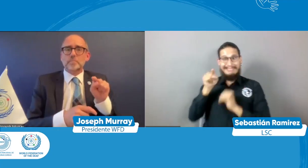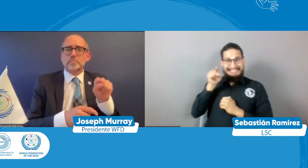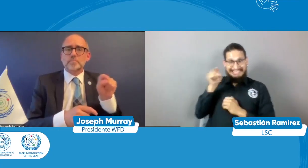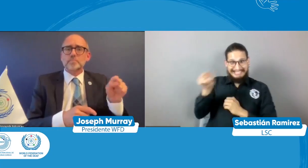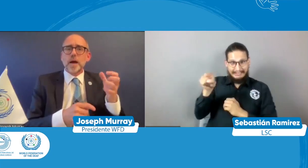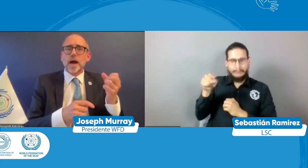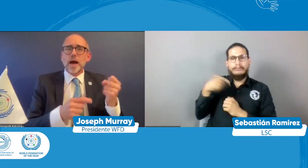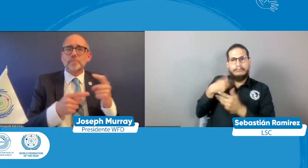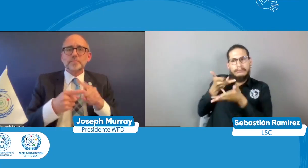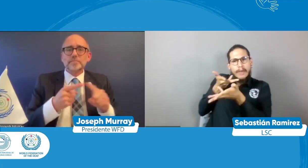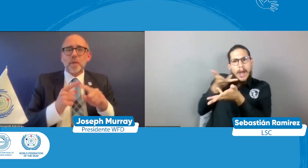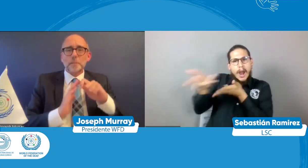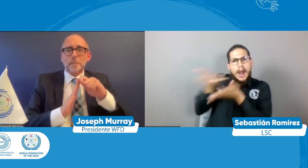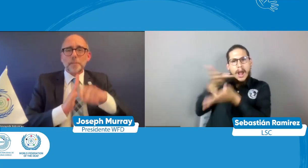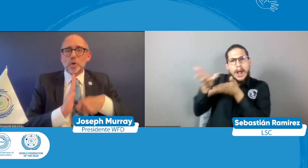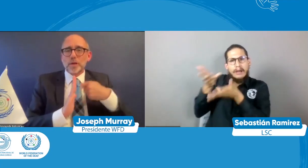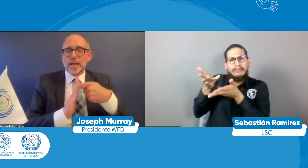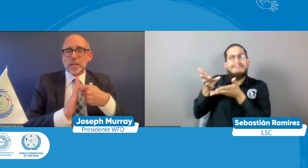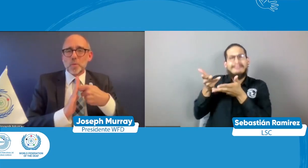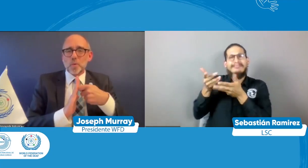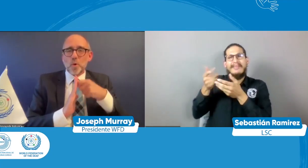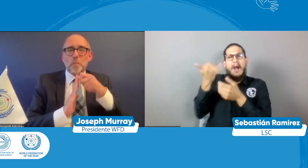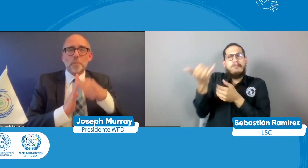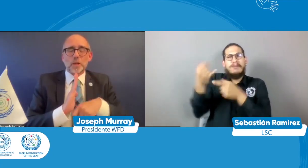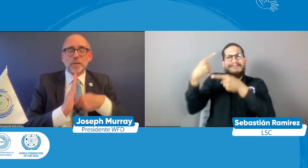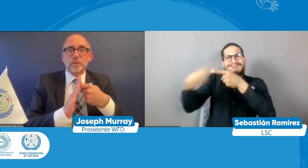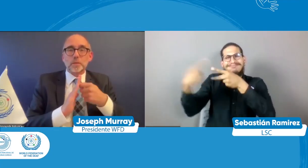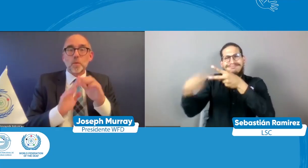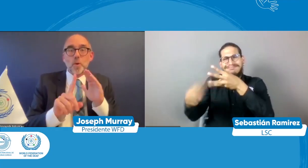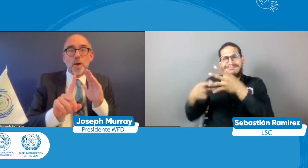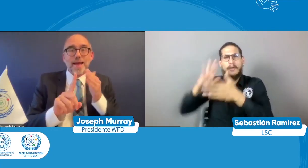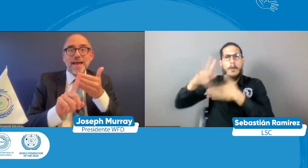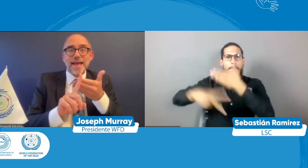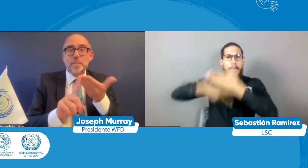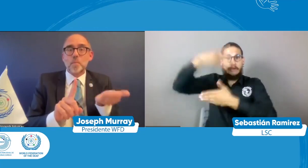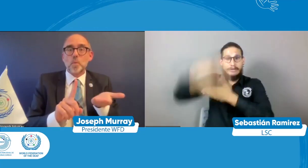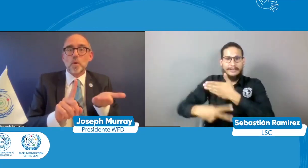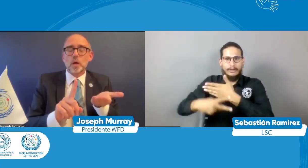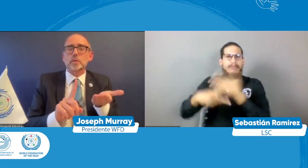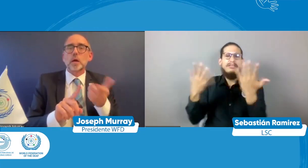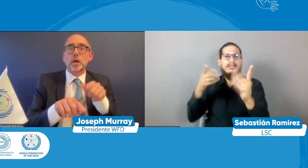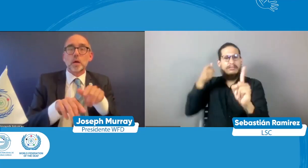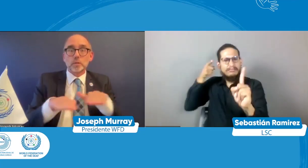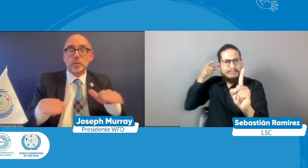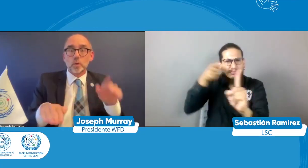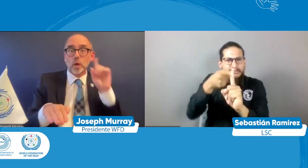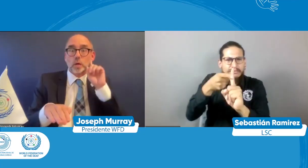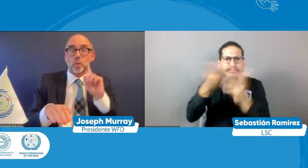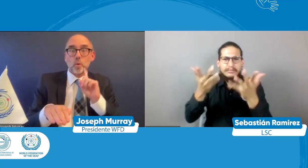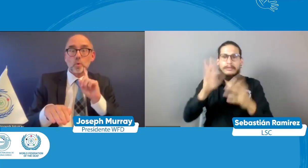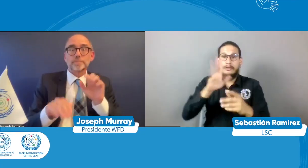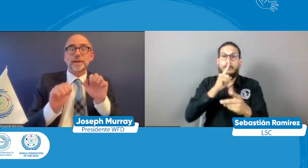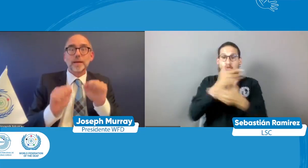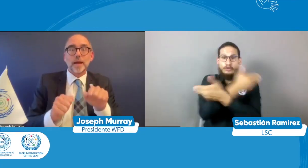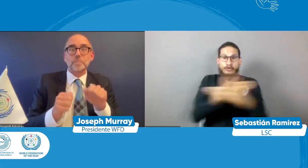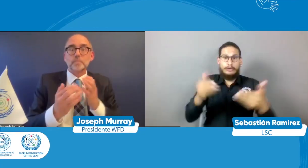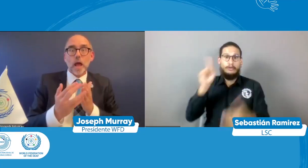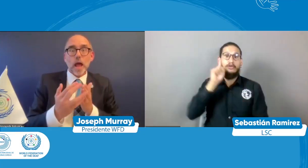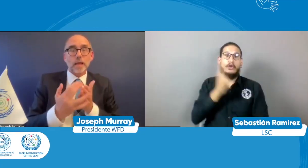UNICEF hemos establecido ya un diálogo y estamos trabajando en un proyecto que tiene que ver con los